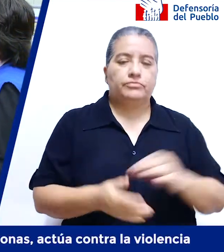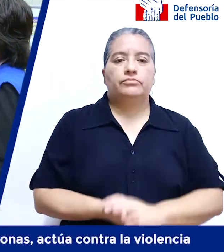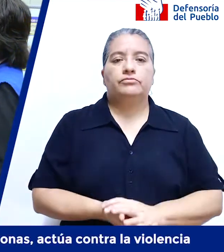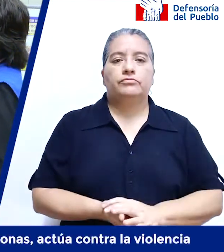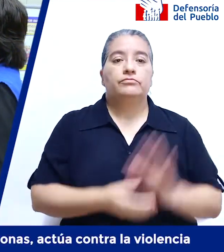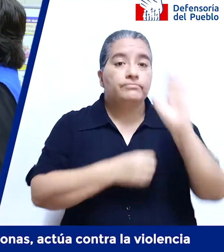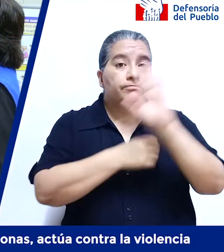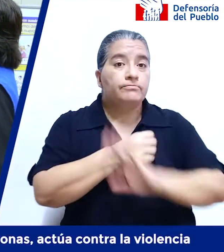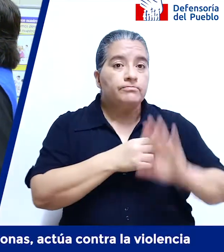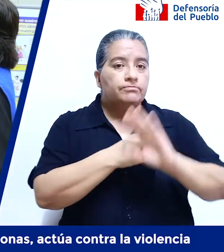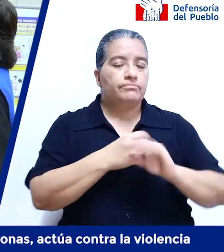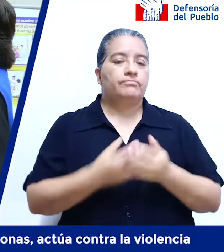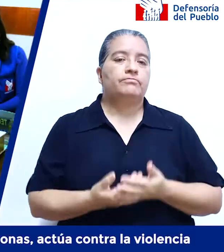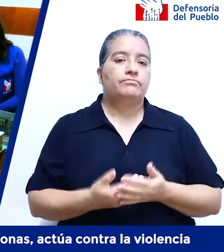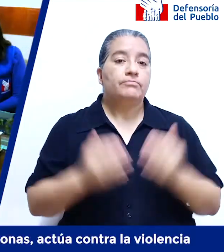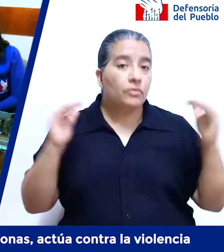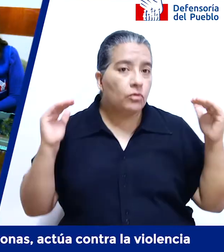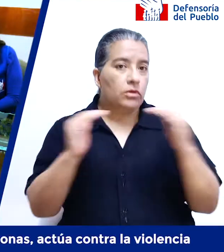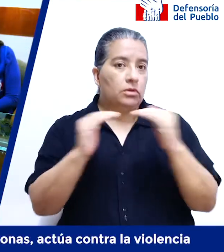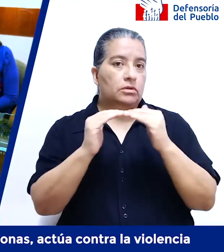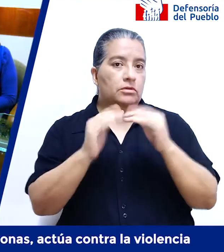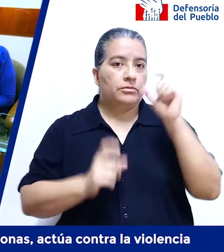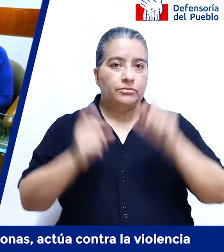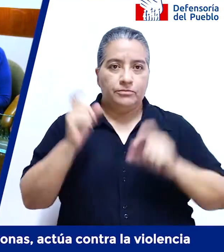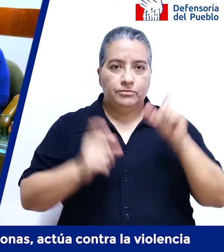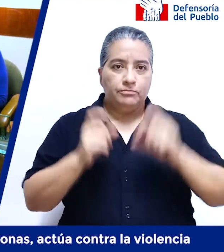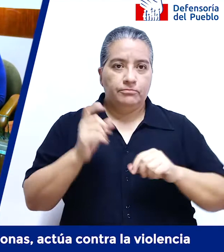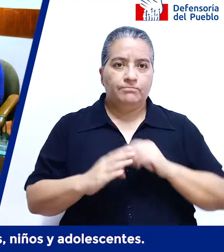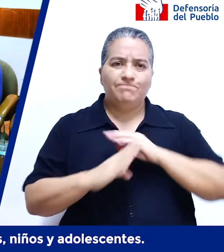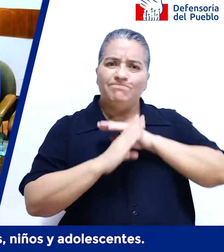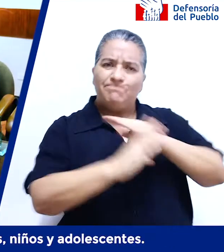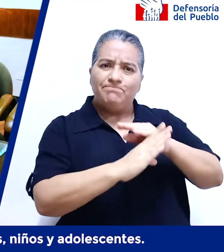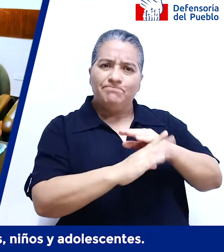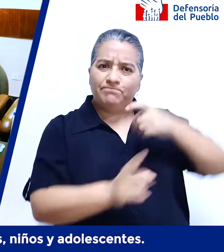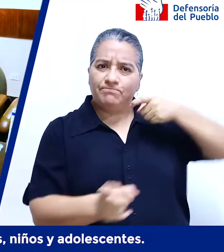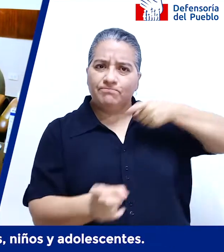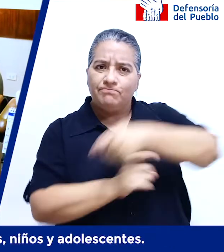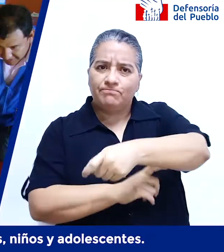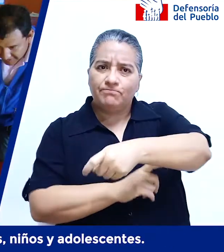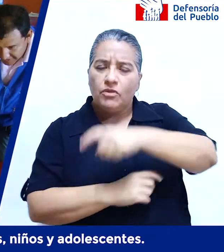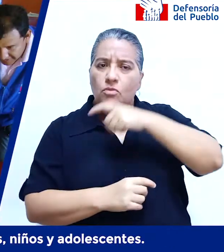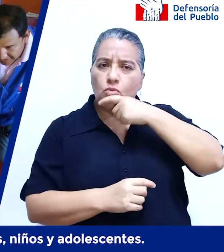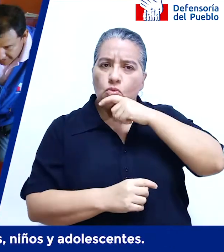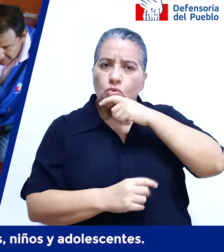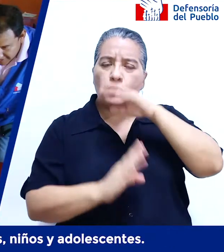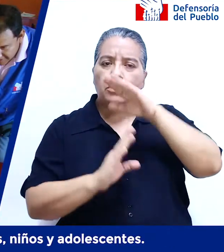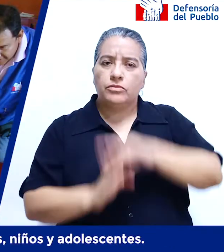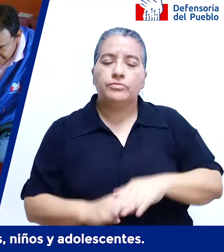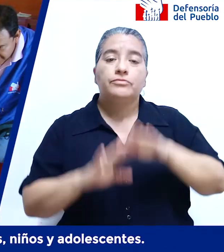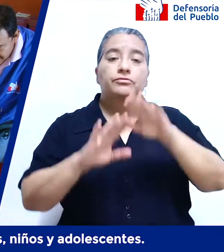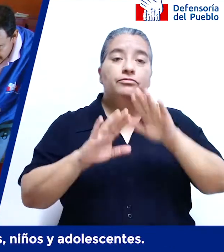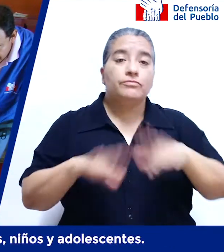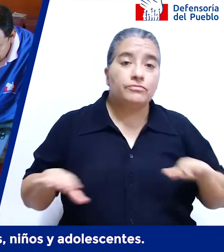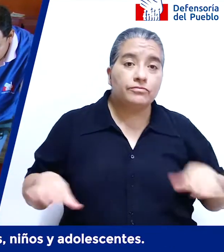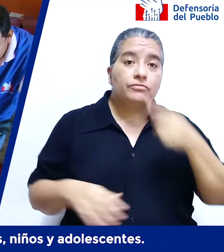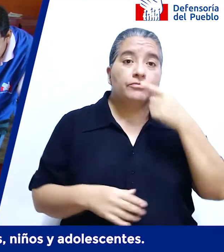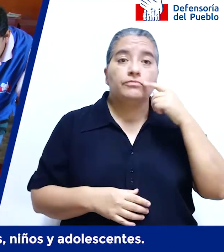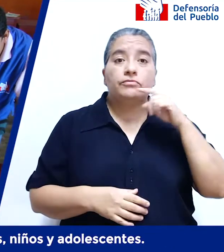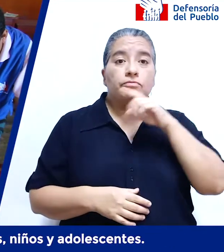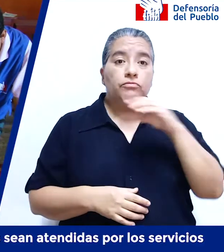igualdad de las personas. Actúa contra la violencia hacia las mujeres, niñas, niños y adolescentes. Se